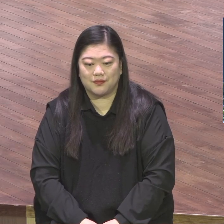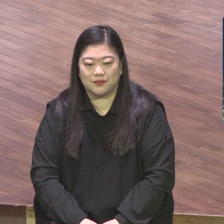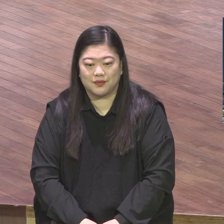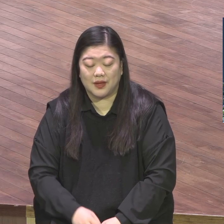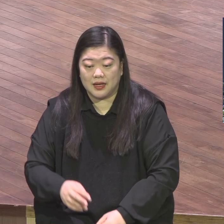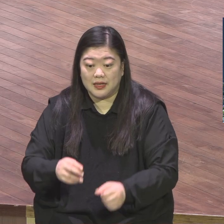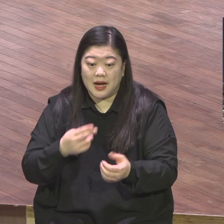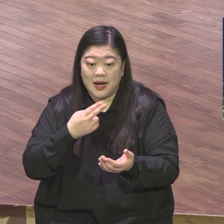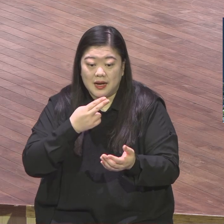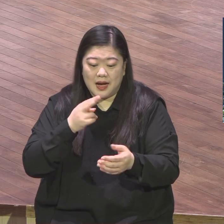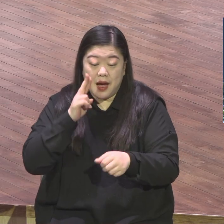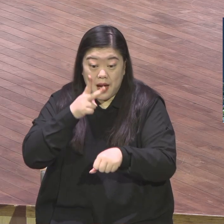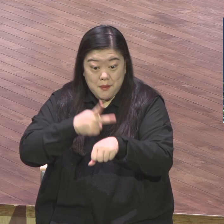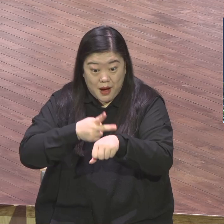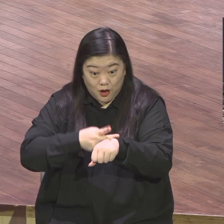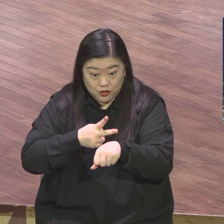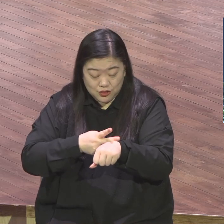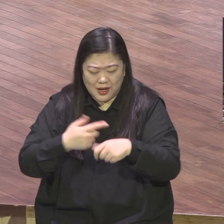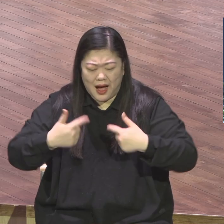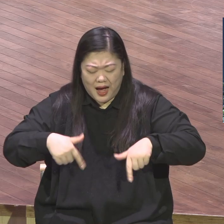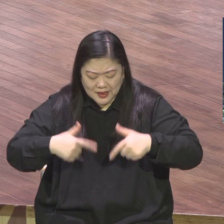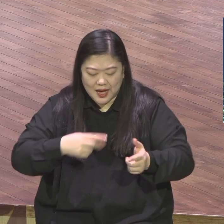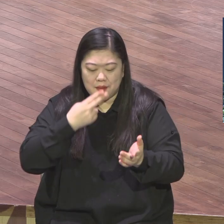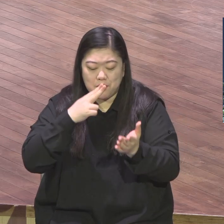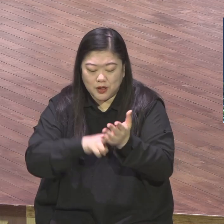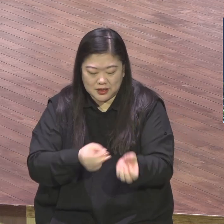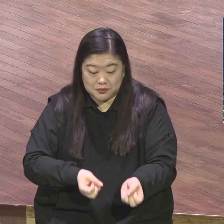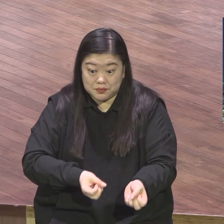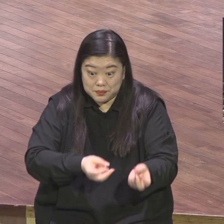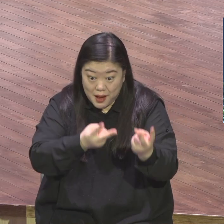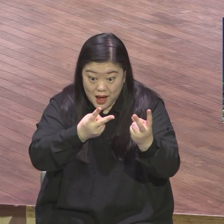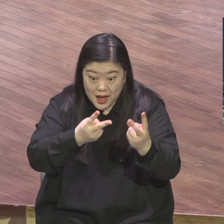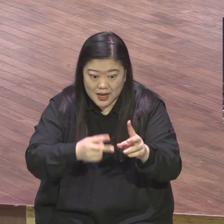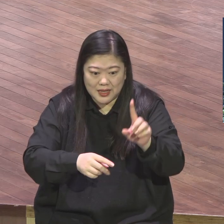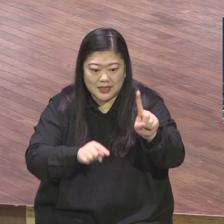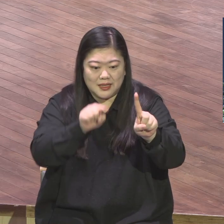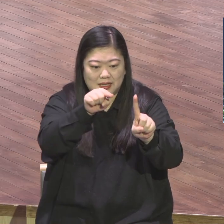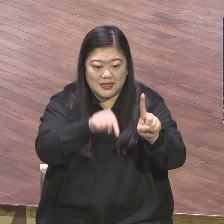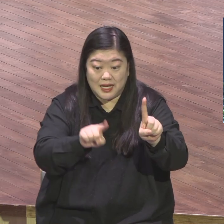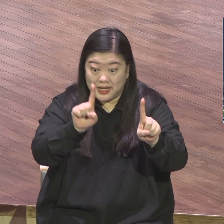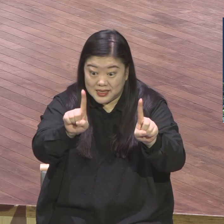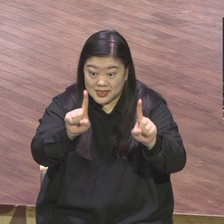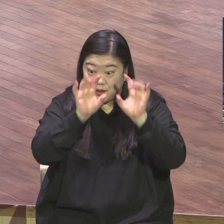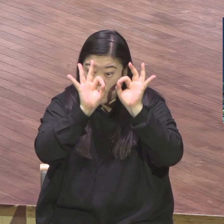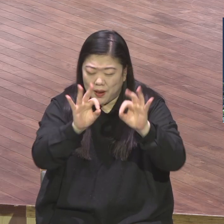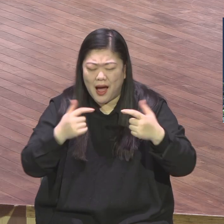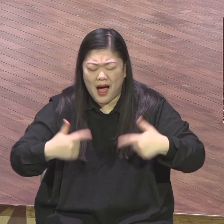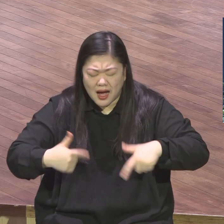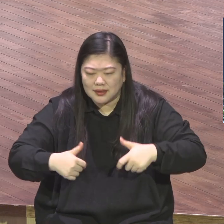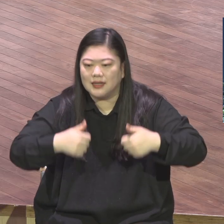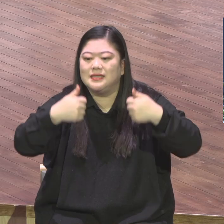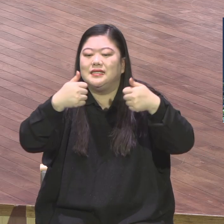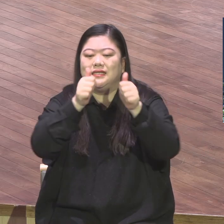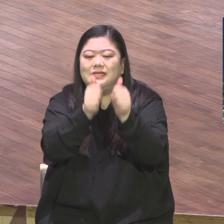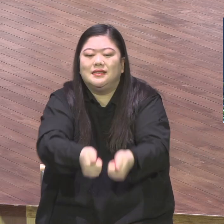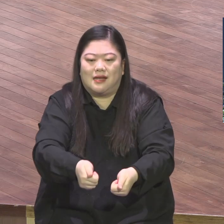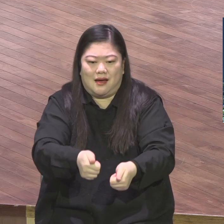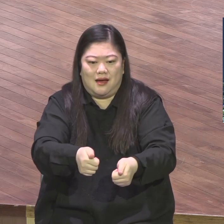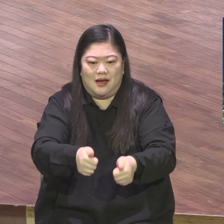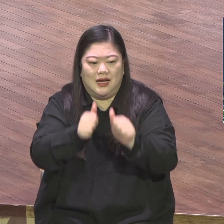항상 인사를 시작하는데 단순한 인사 체례성 표현이 아니에요. 이것은